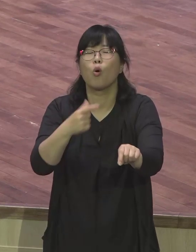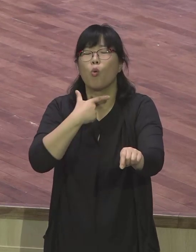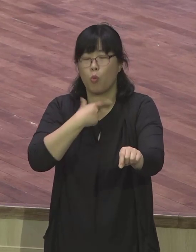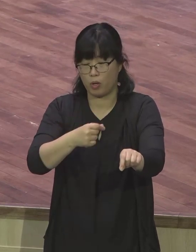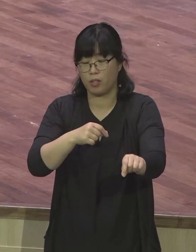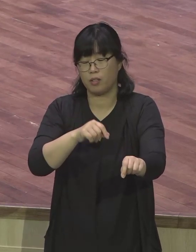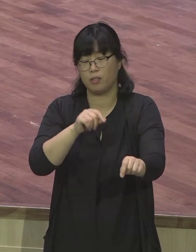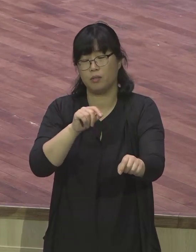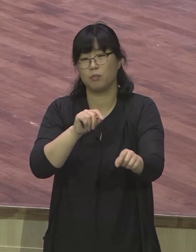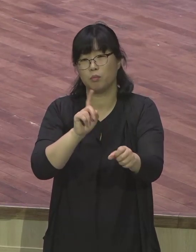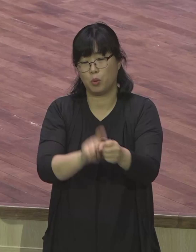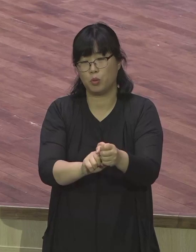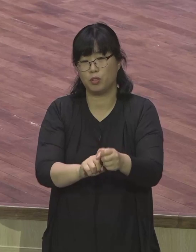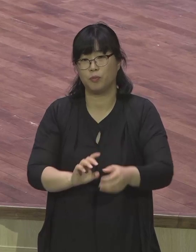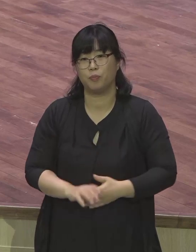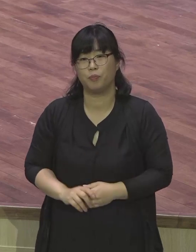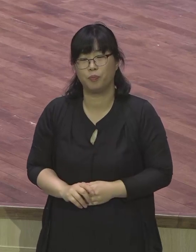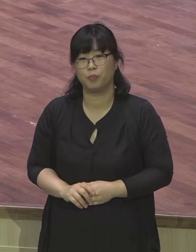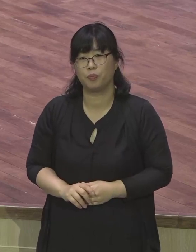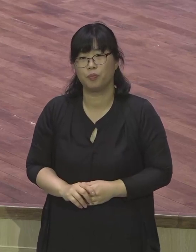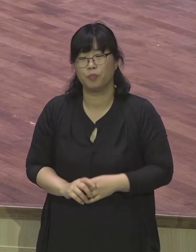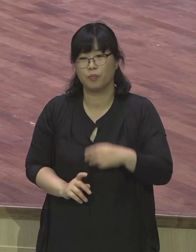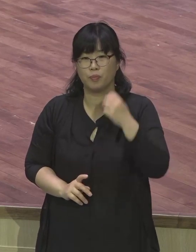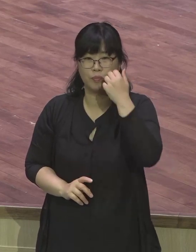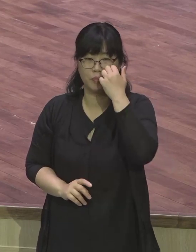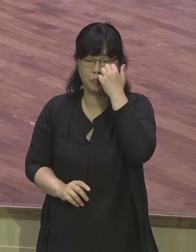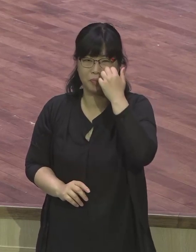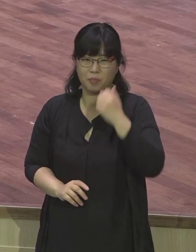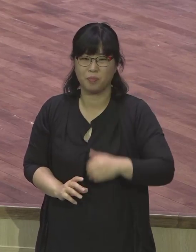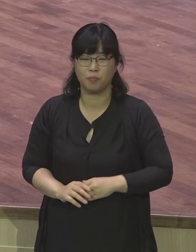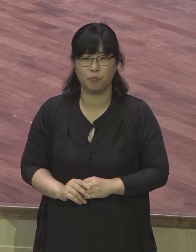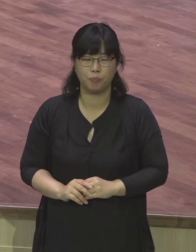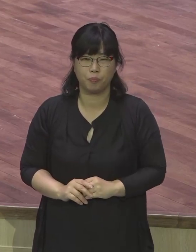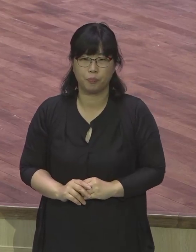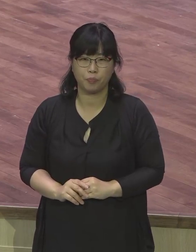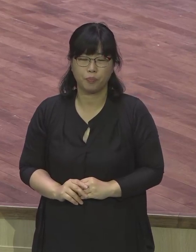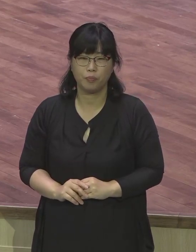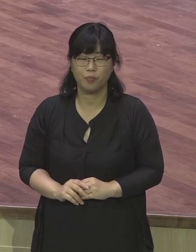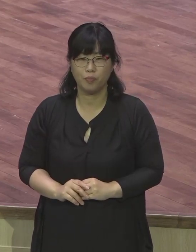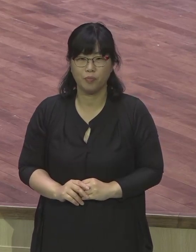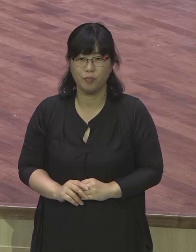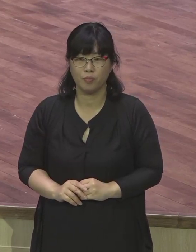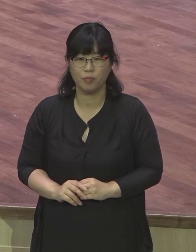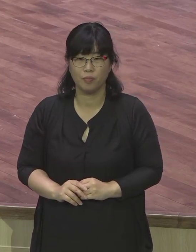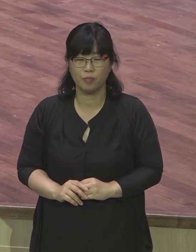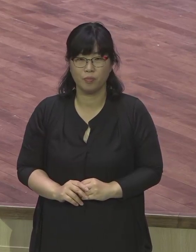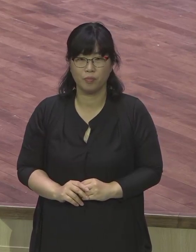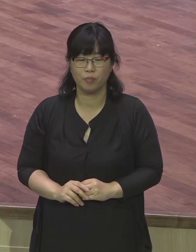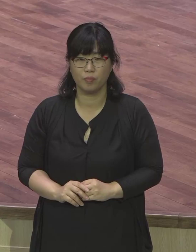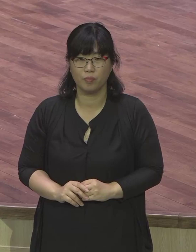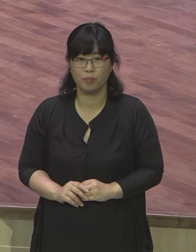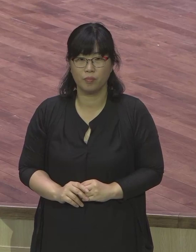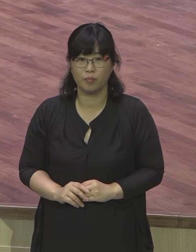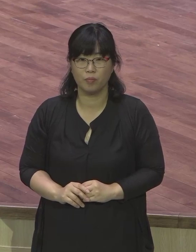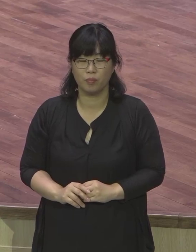말은 이미 창세기 3장 6장 11장에 각인되어 있기 때문에 자기 중심이기 때문에 공동체라는